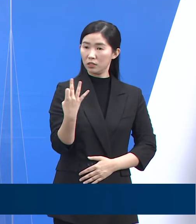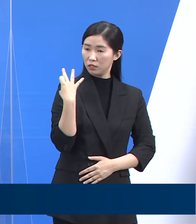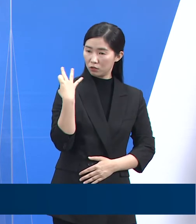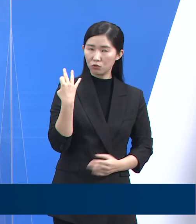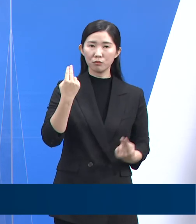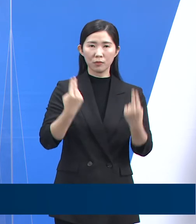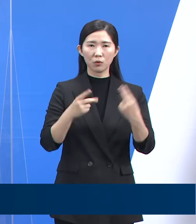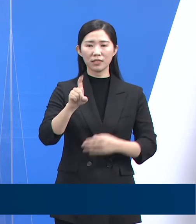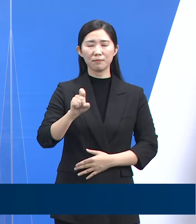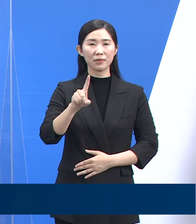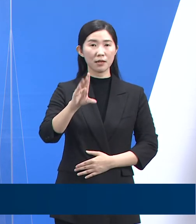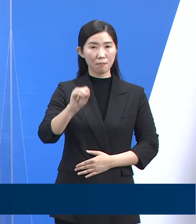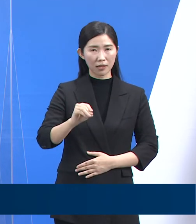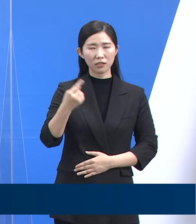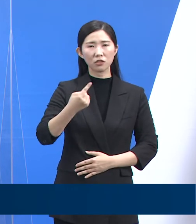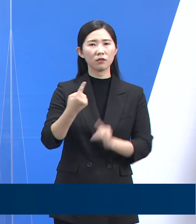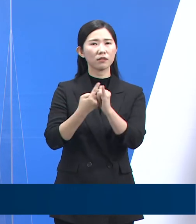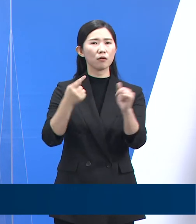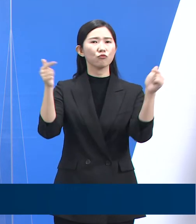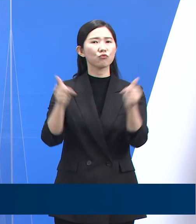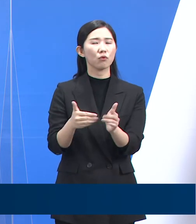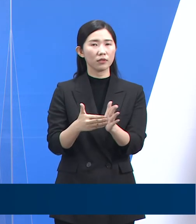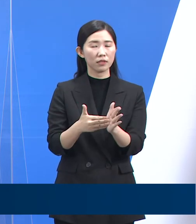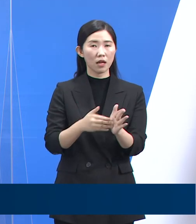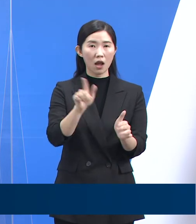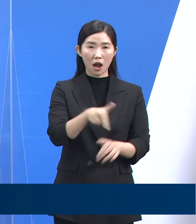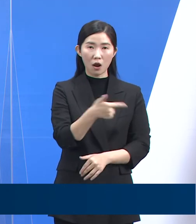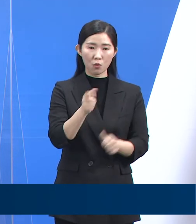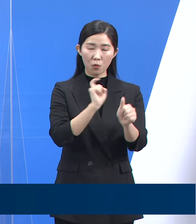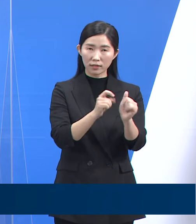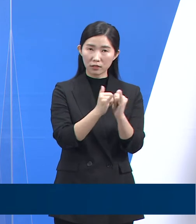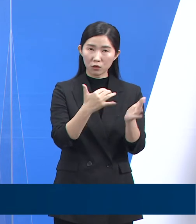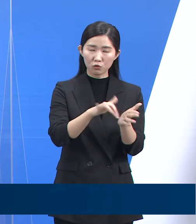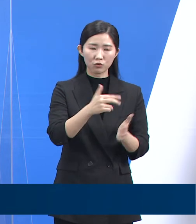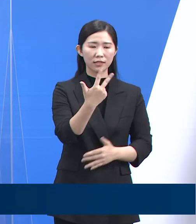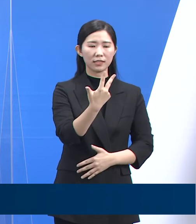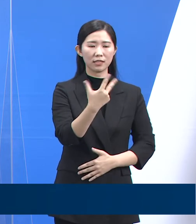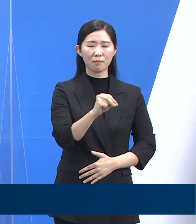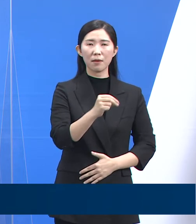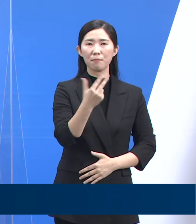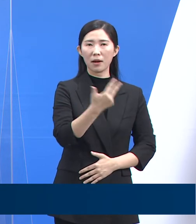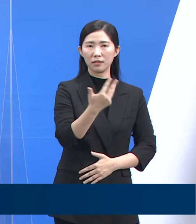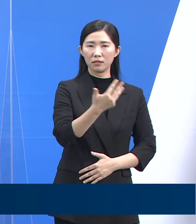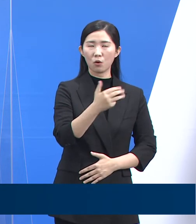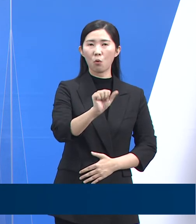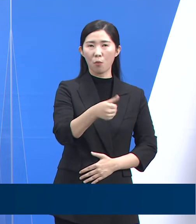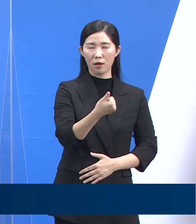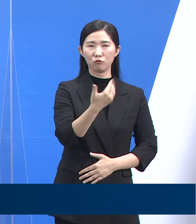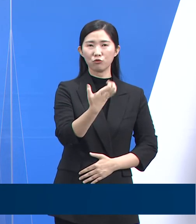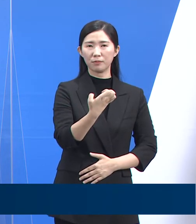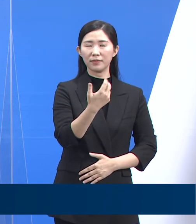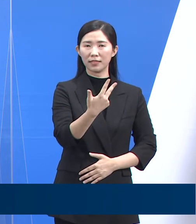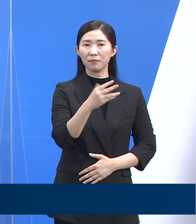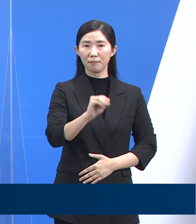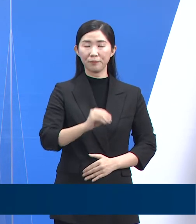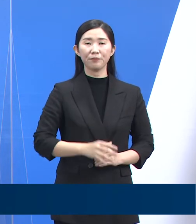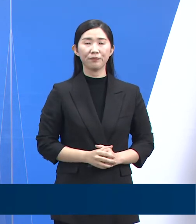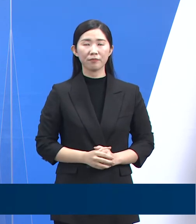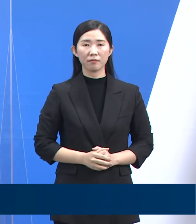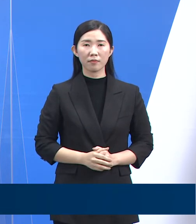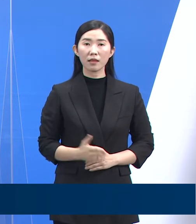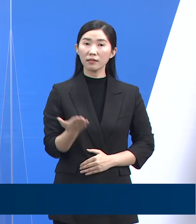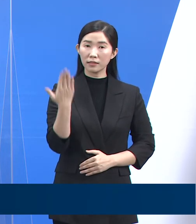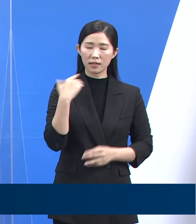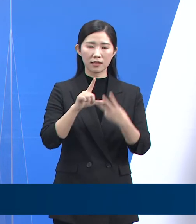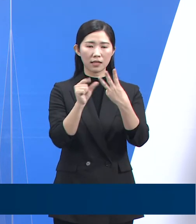,226명 감소하였으며 하루 평균 확진자는 7만 8,597명입니다. 도내 주간 신규 확진자는 지난